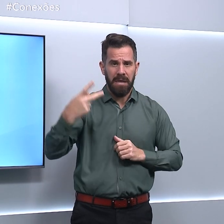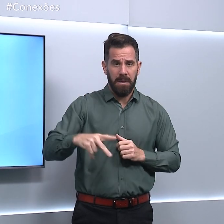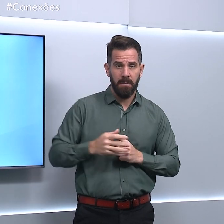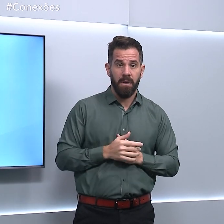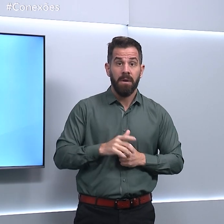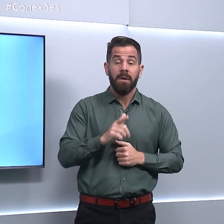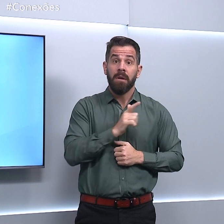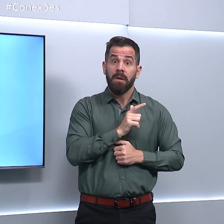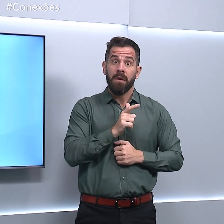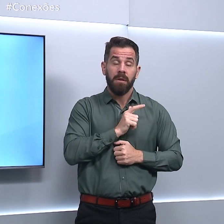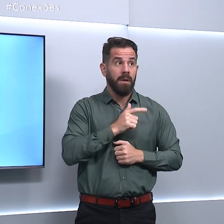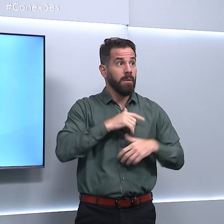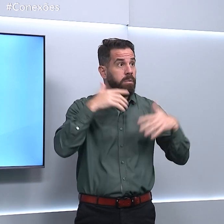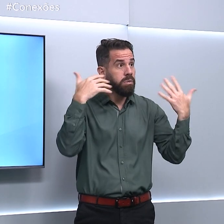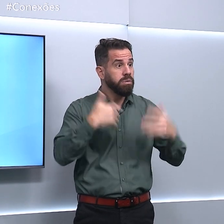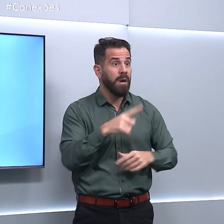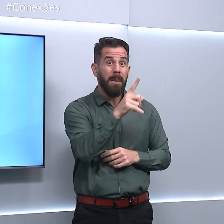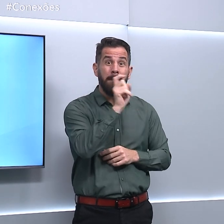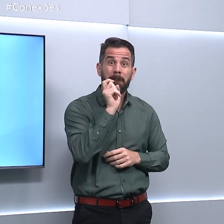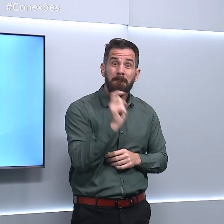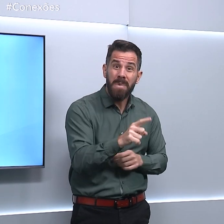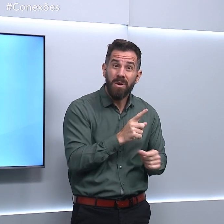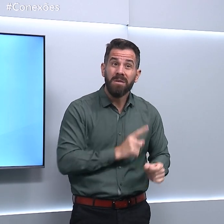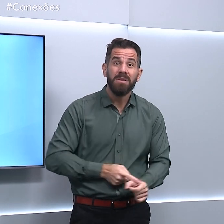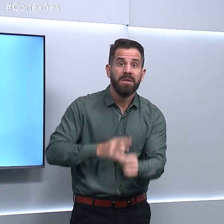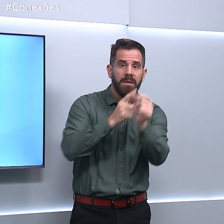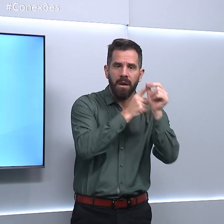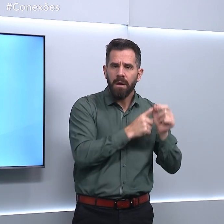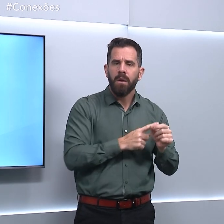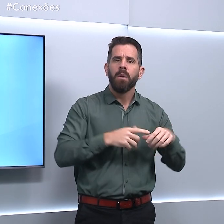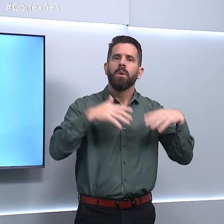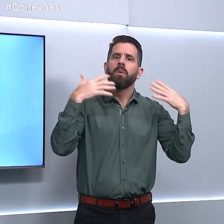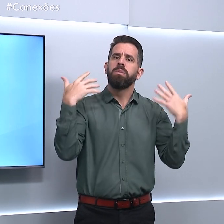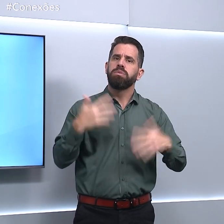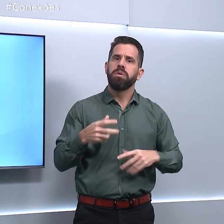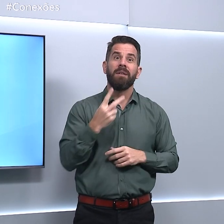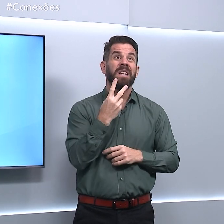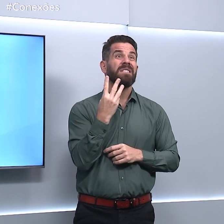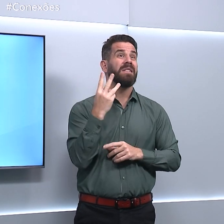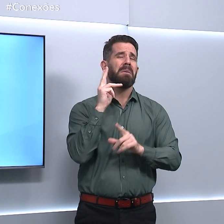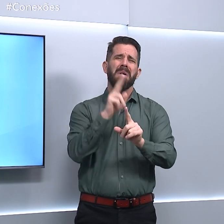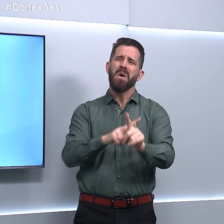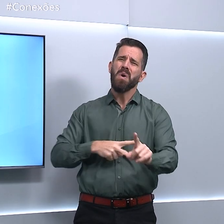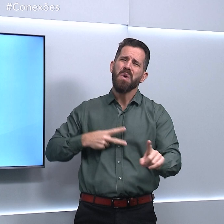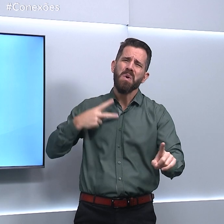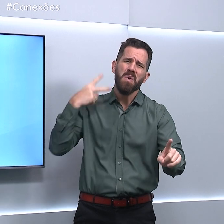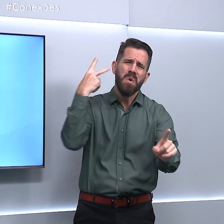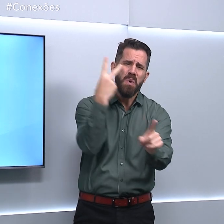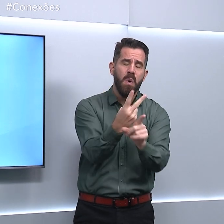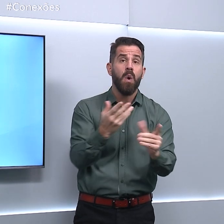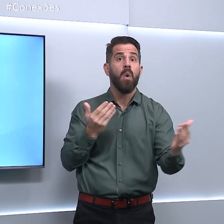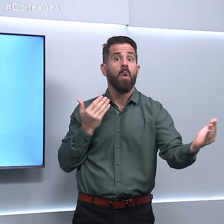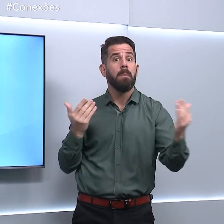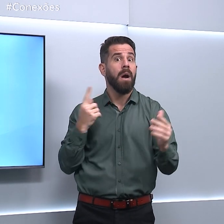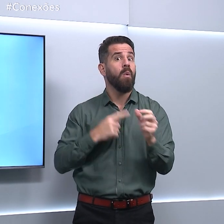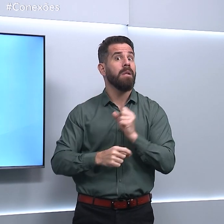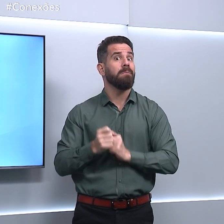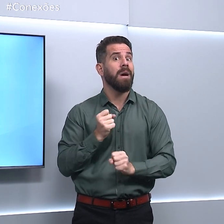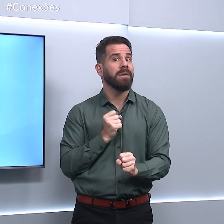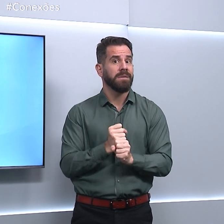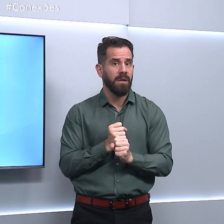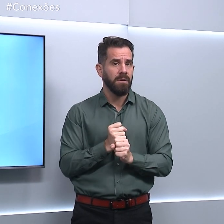número é quase 23 vezes maior do que foi registrado no ano passado, nesse mesmo período, quando